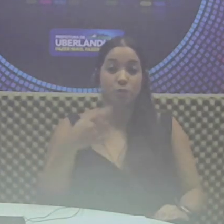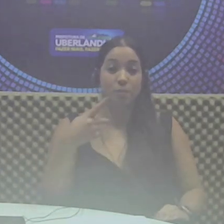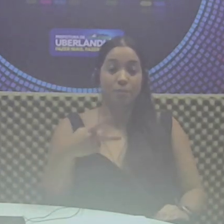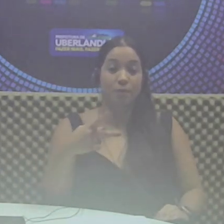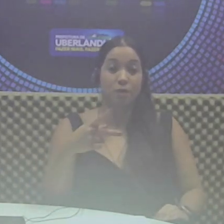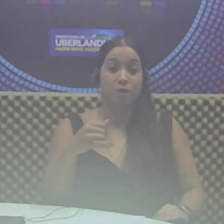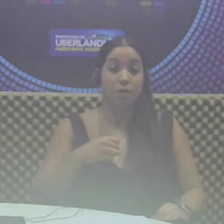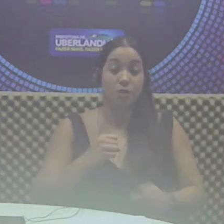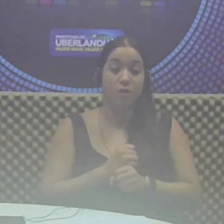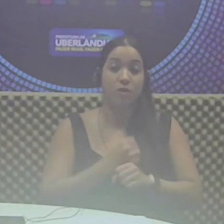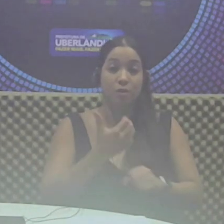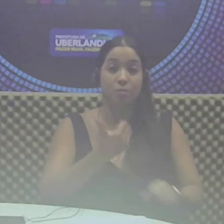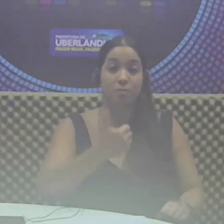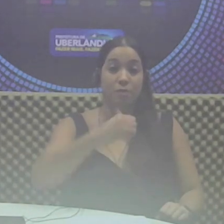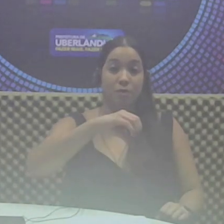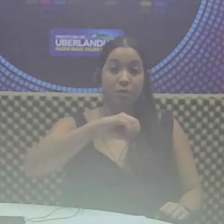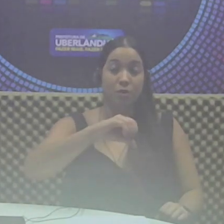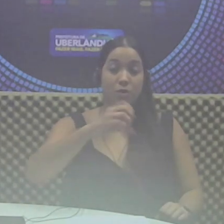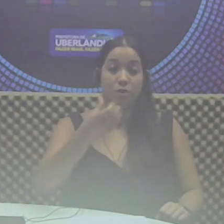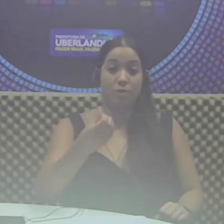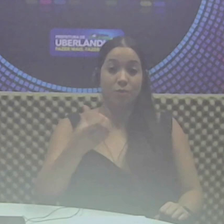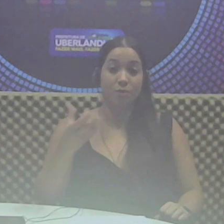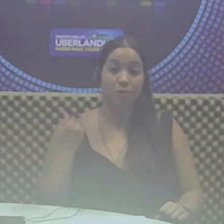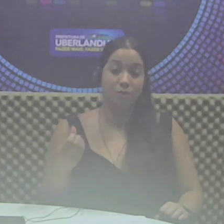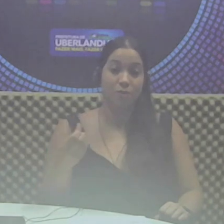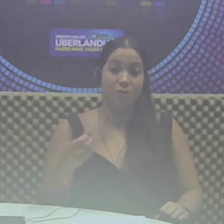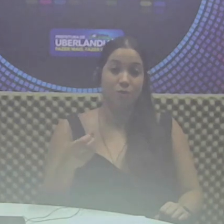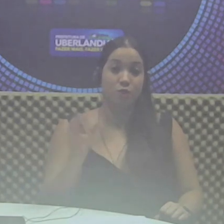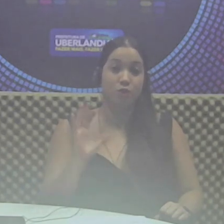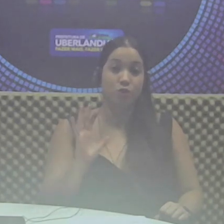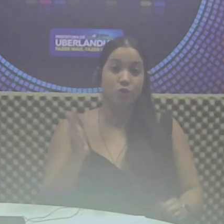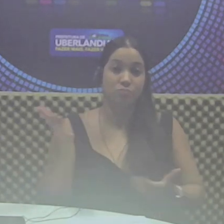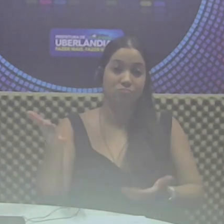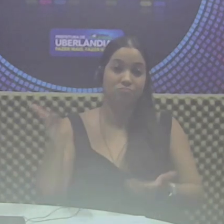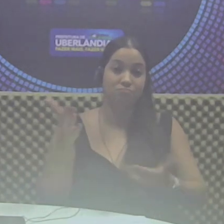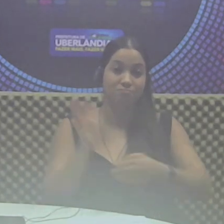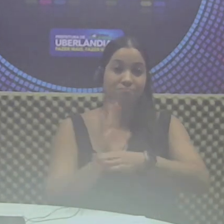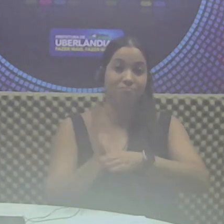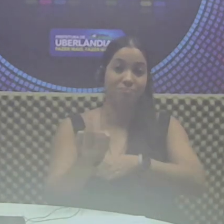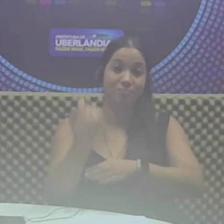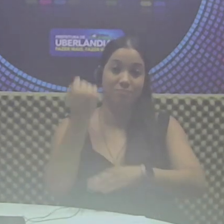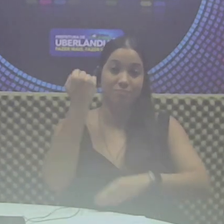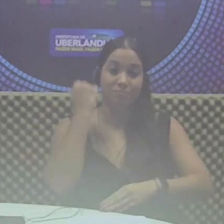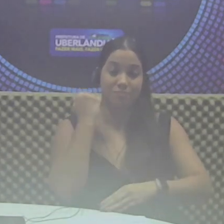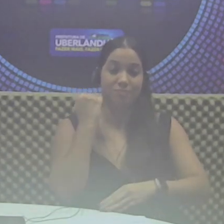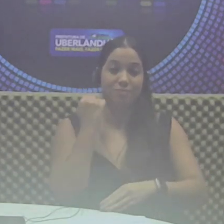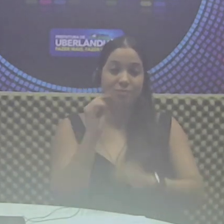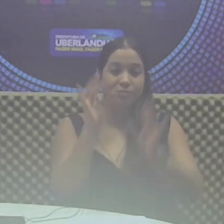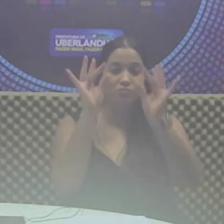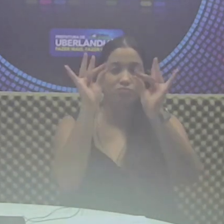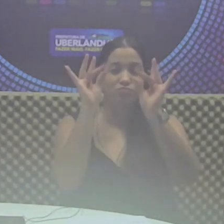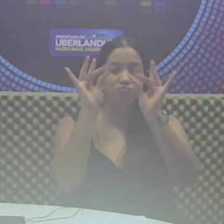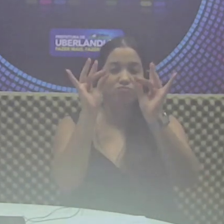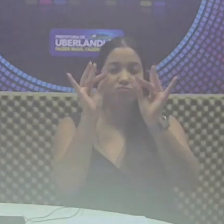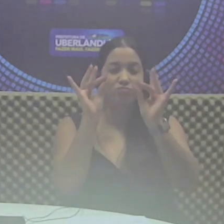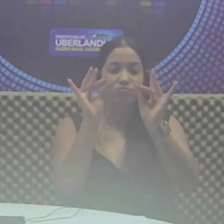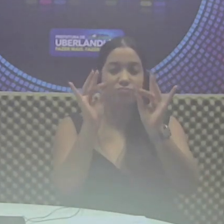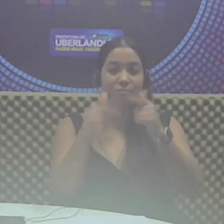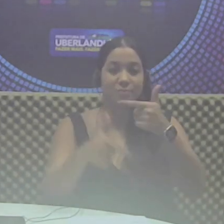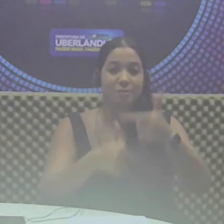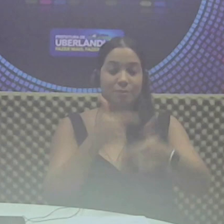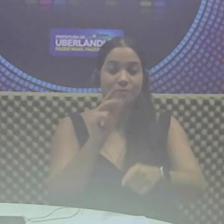de 1966 e já abrigou um cinema, passa por um minucioso trabalho para